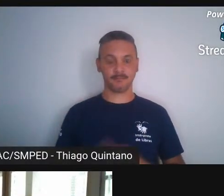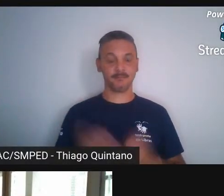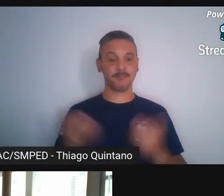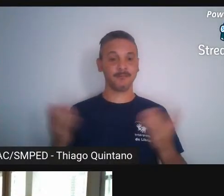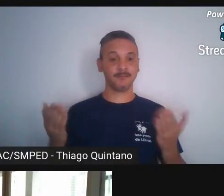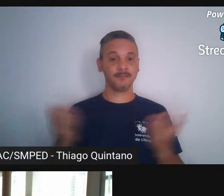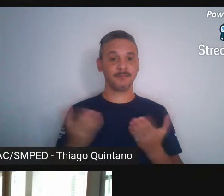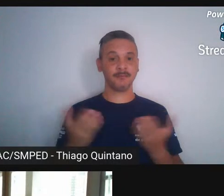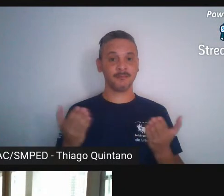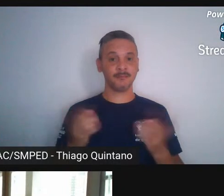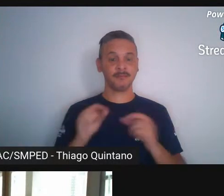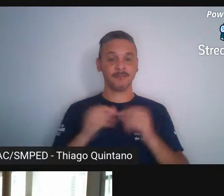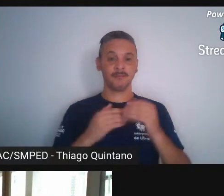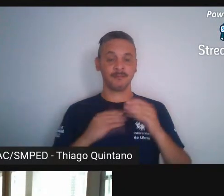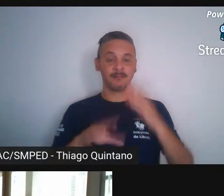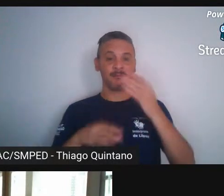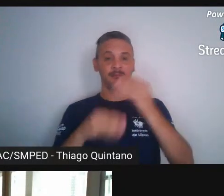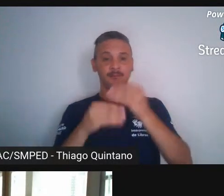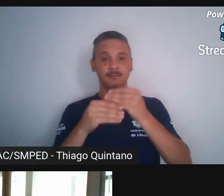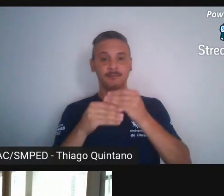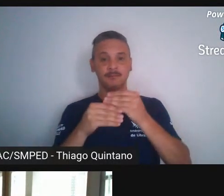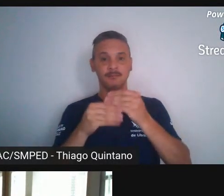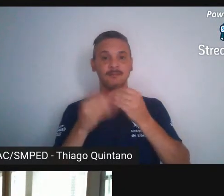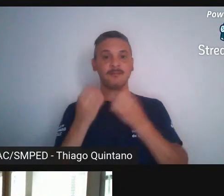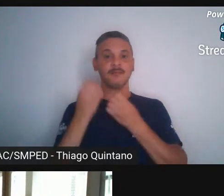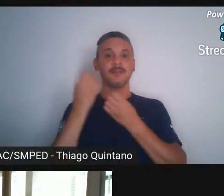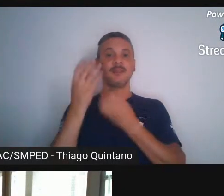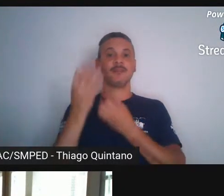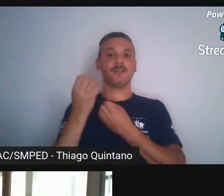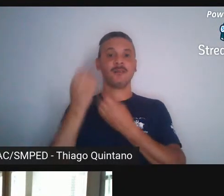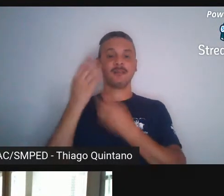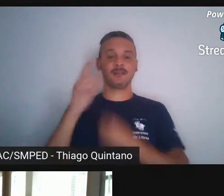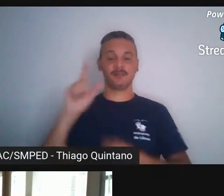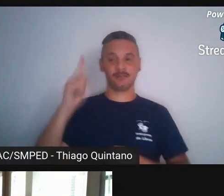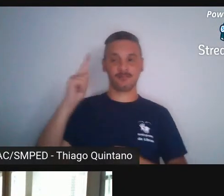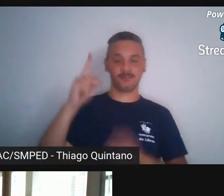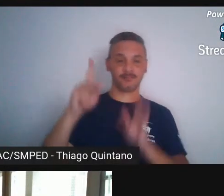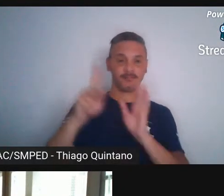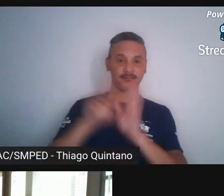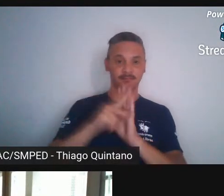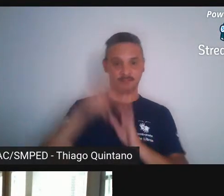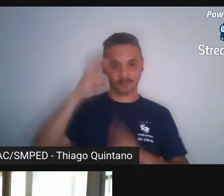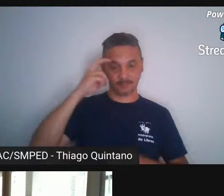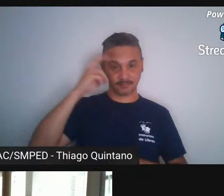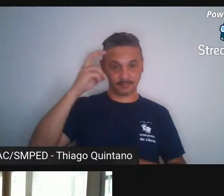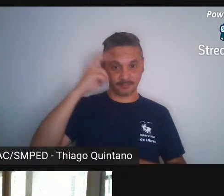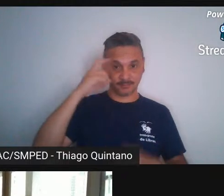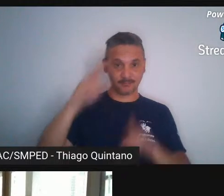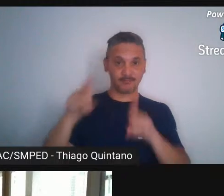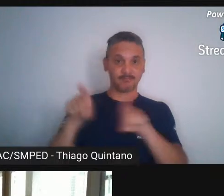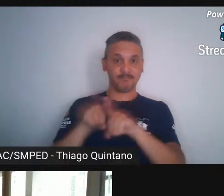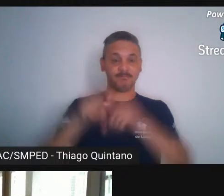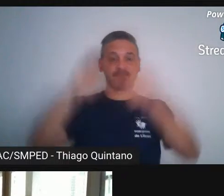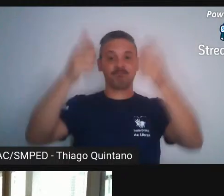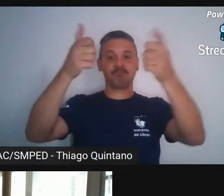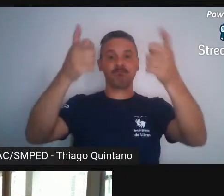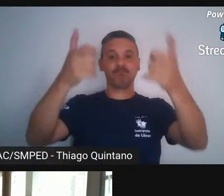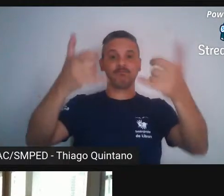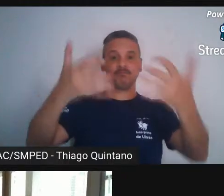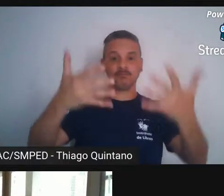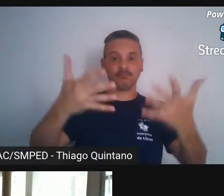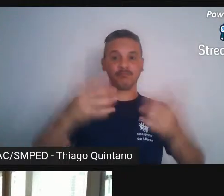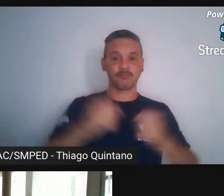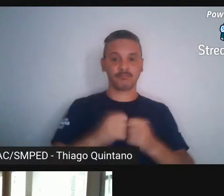de acrescentar as informações geográficas e culturais que o